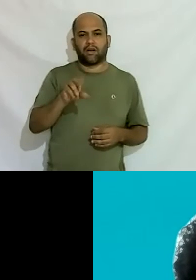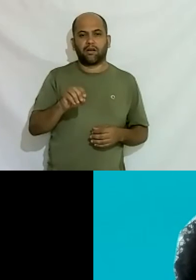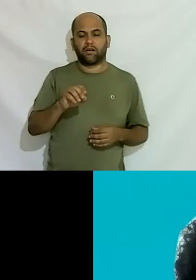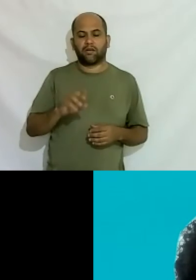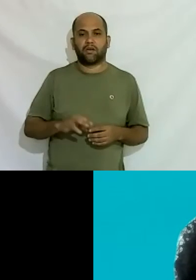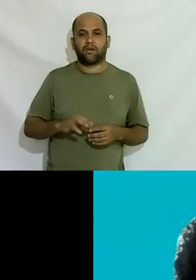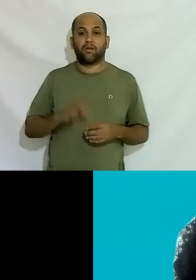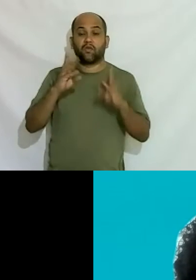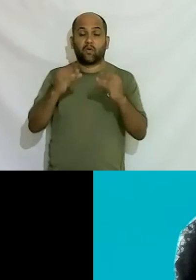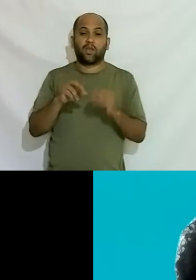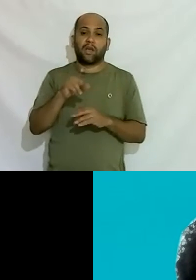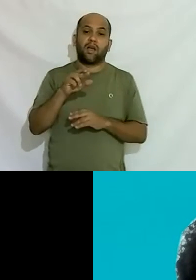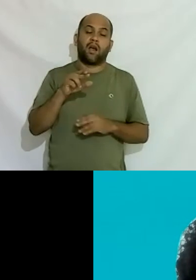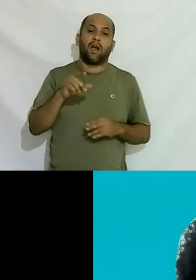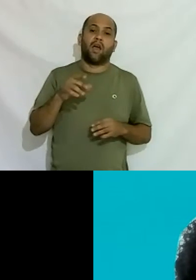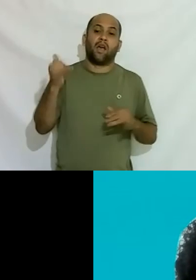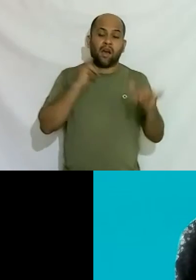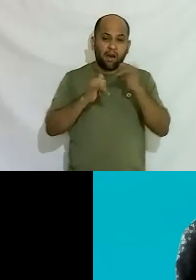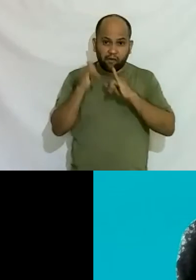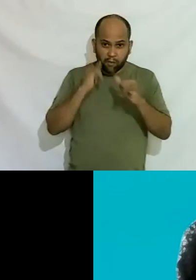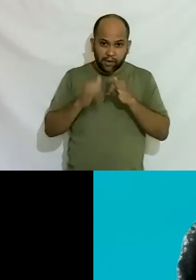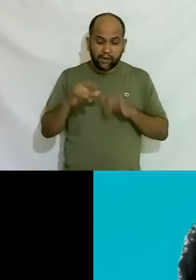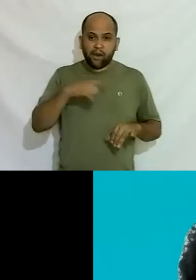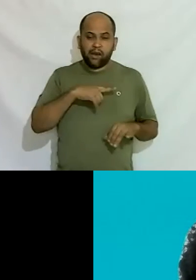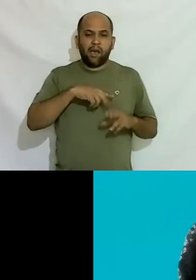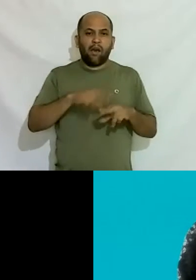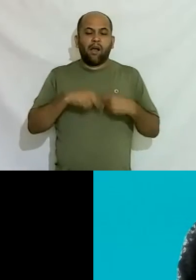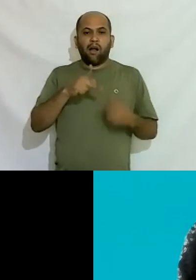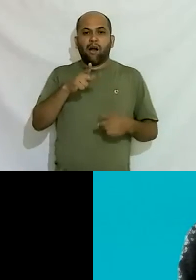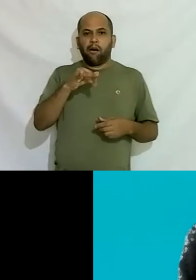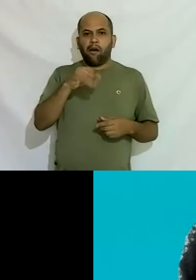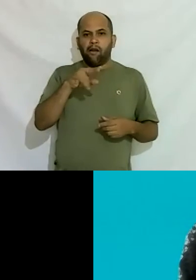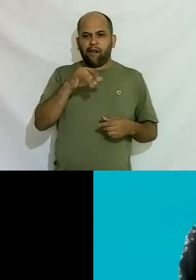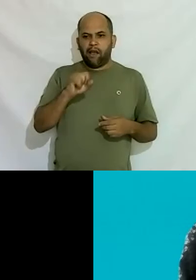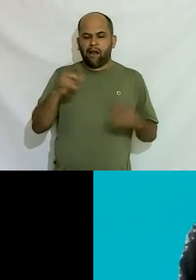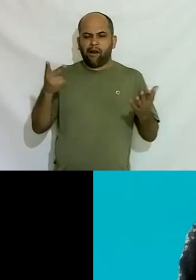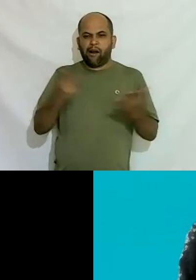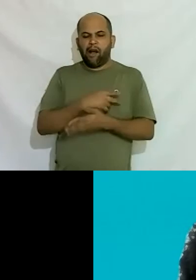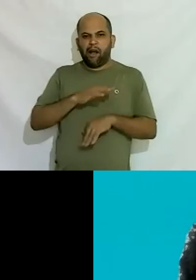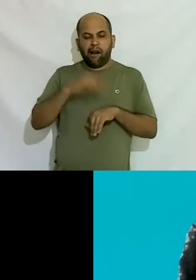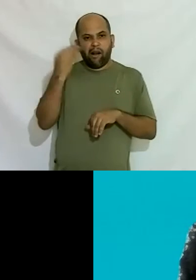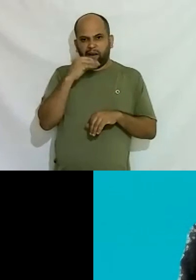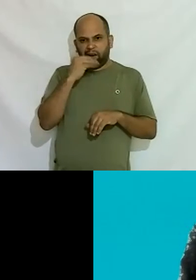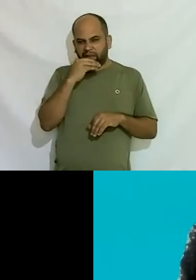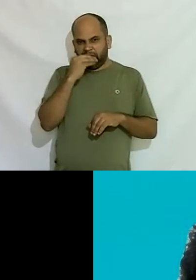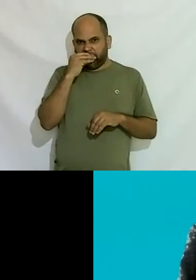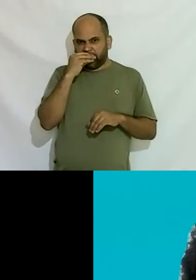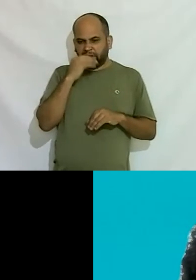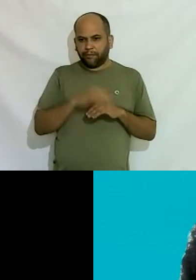essas armas que eu tive por conta dos privilégios tornam mais fácil ou